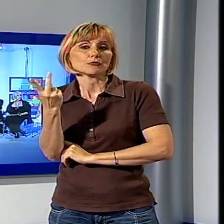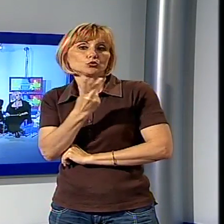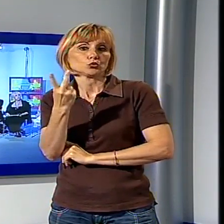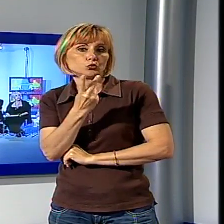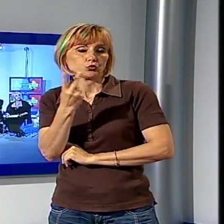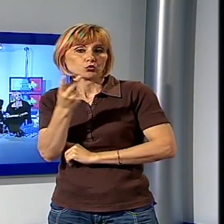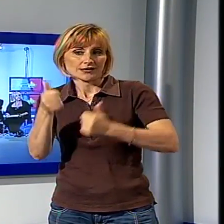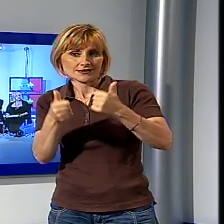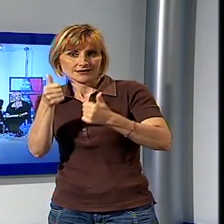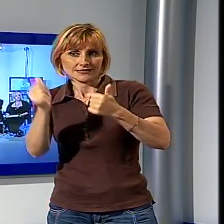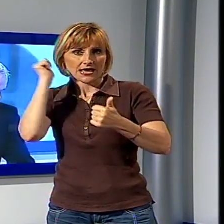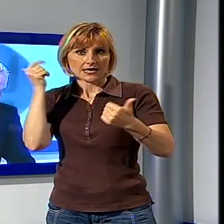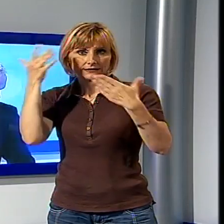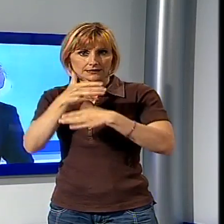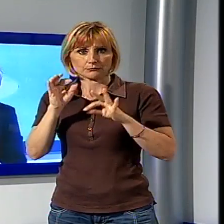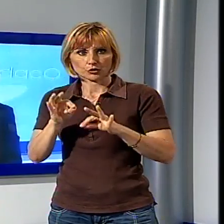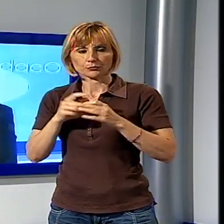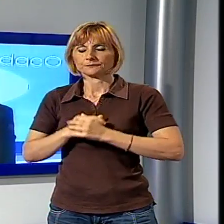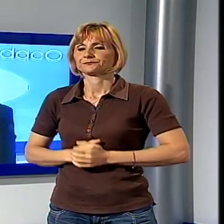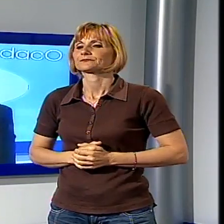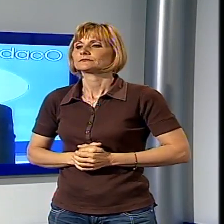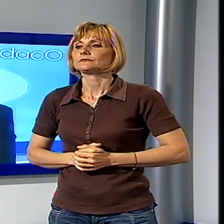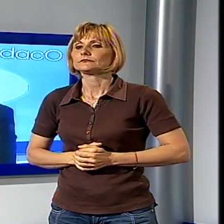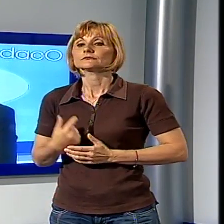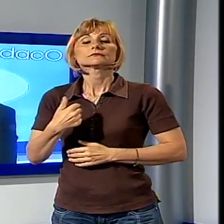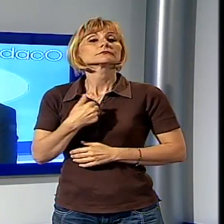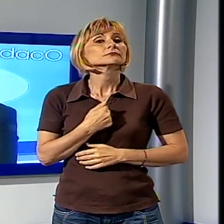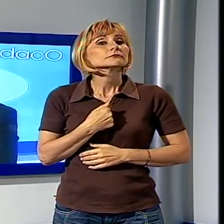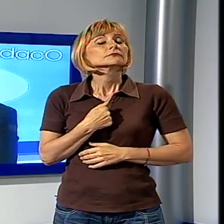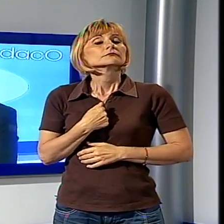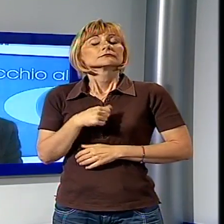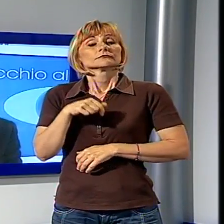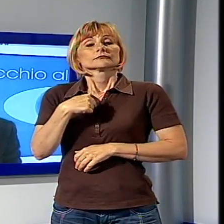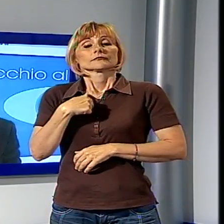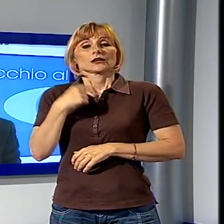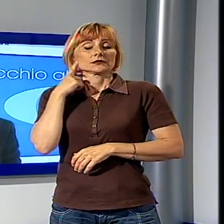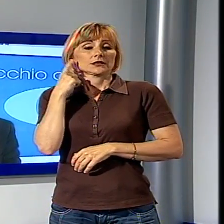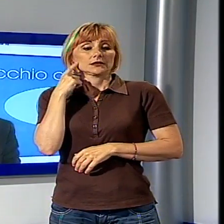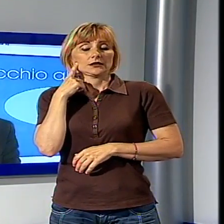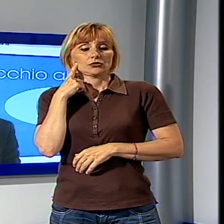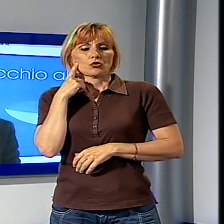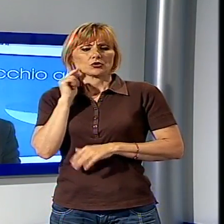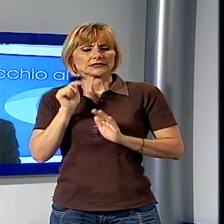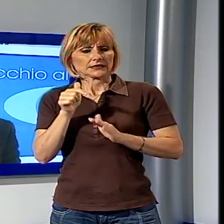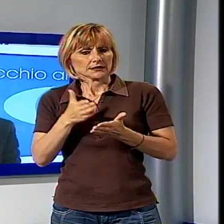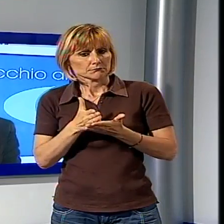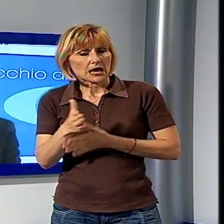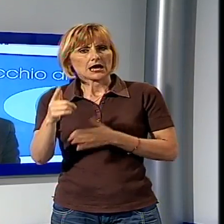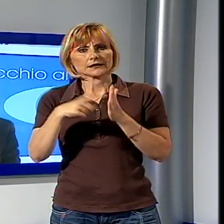contendenti su questo tema Ma dunque io ho sentito dire in queste settimane, in questi mesi che